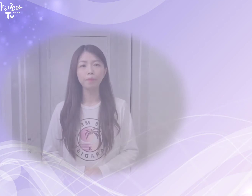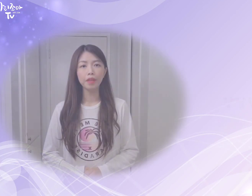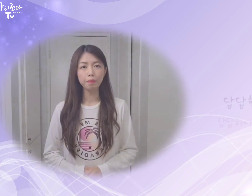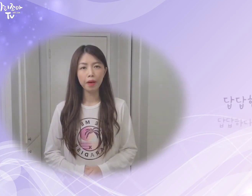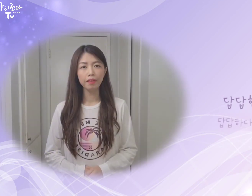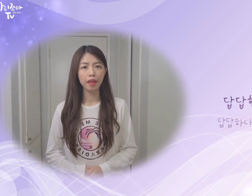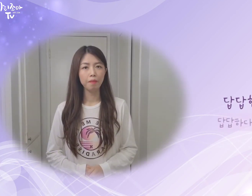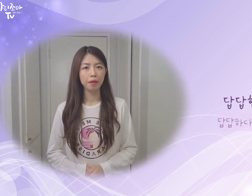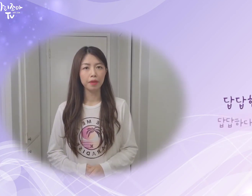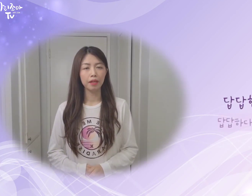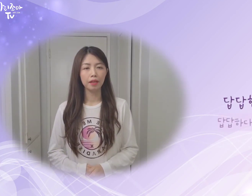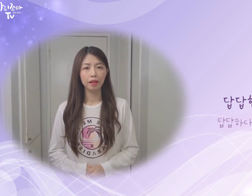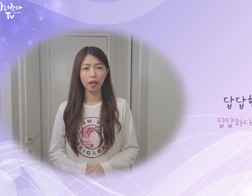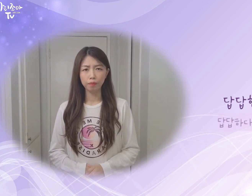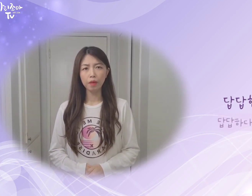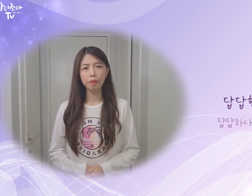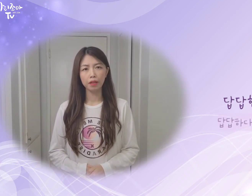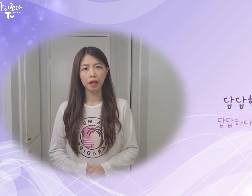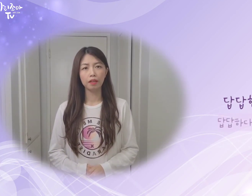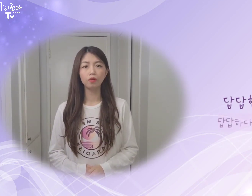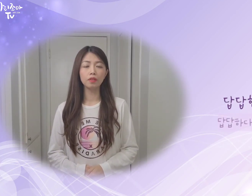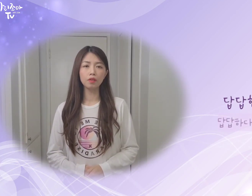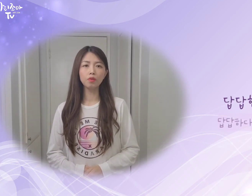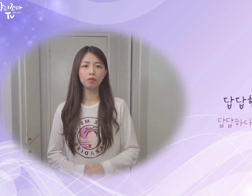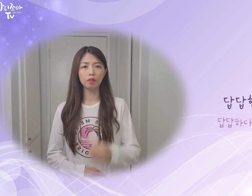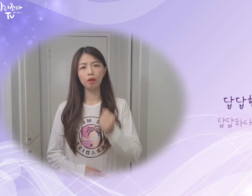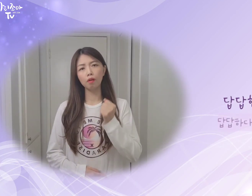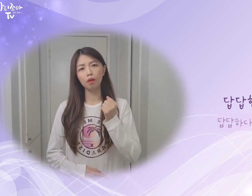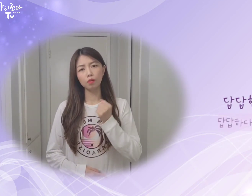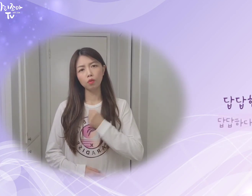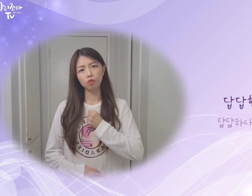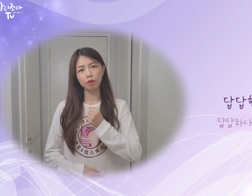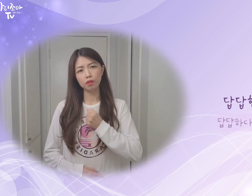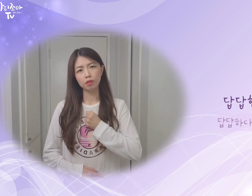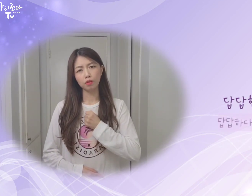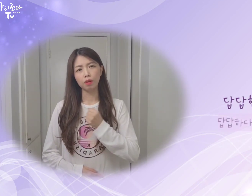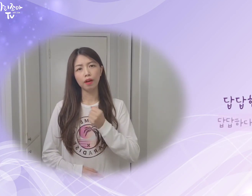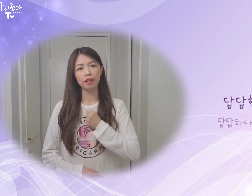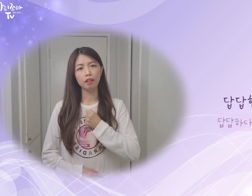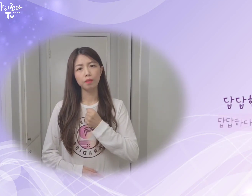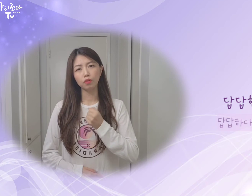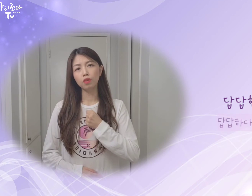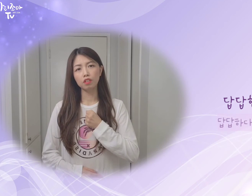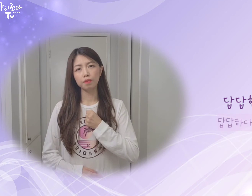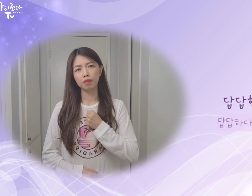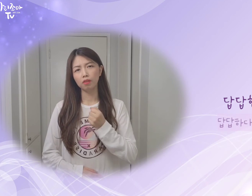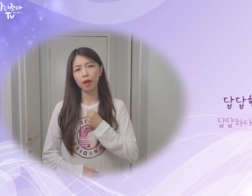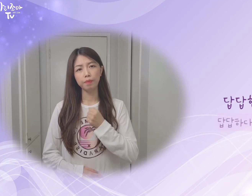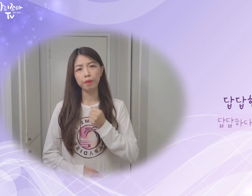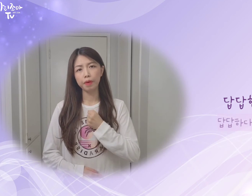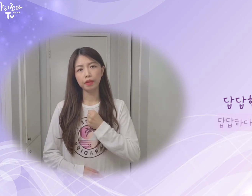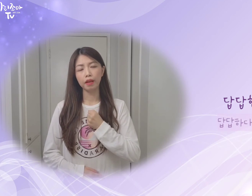답답한 내 마음이. 답답하다. 이런 뜻의 수어는요. 손을 주먹 쥐시고 이렇게 가슴을 두들기시면 돼요. 답답하다.